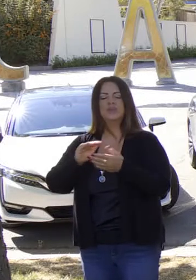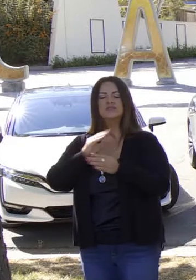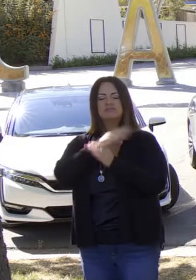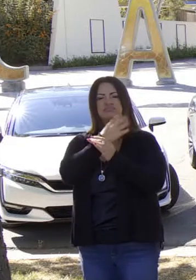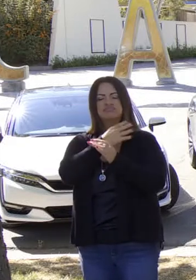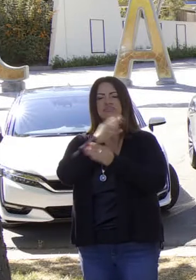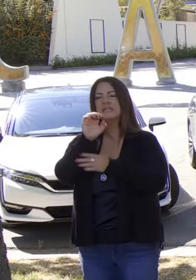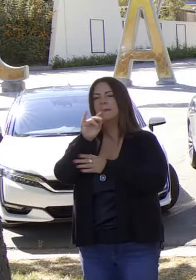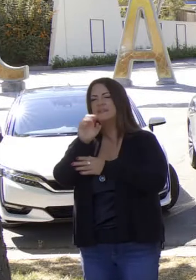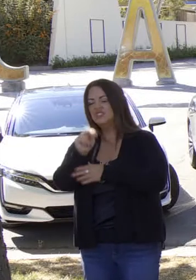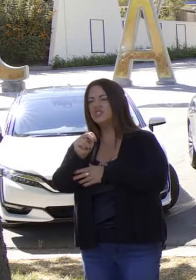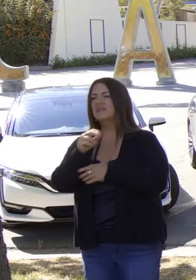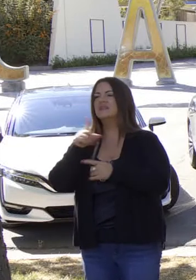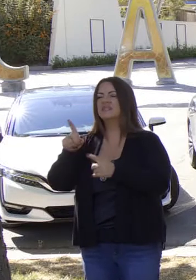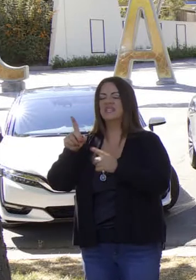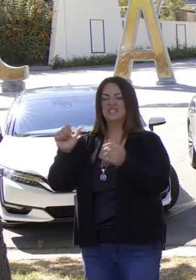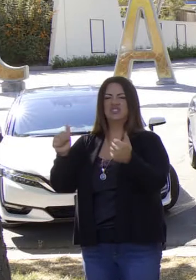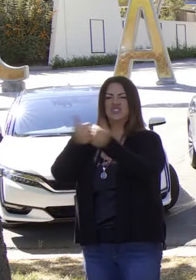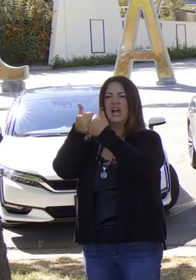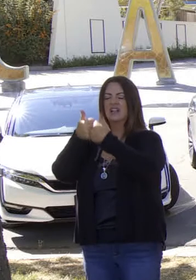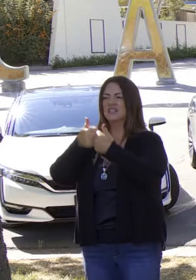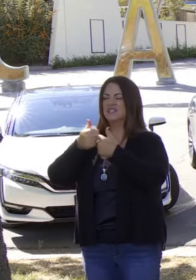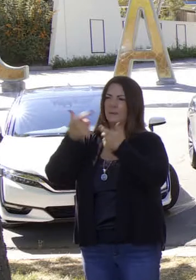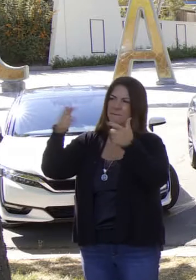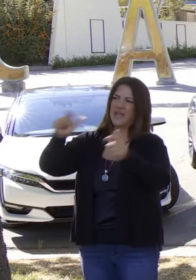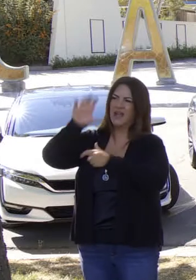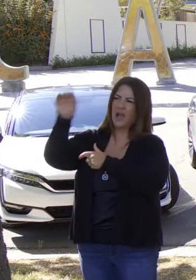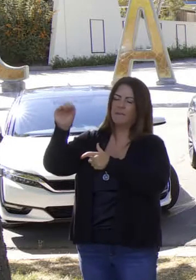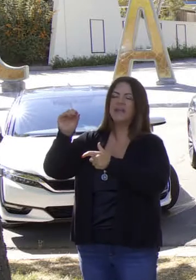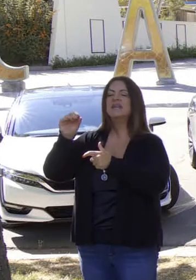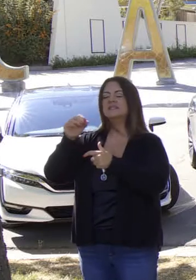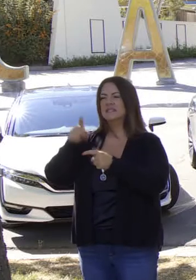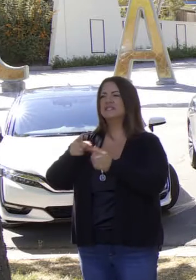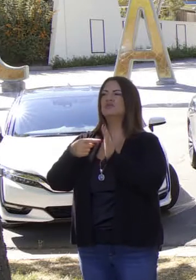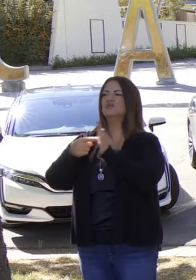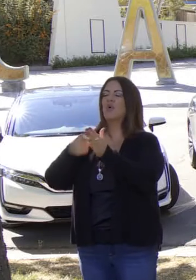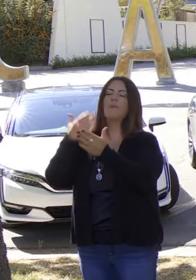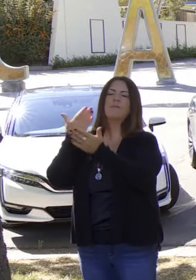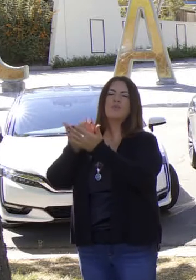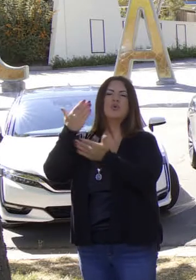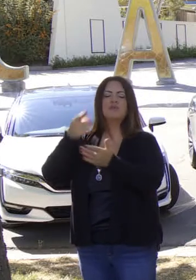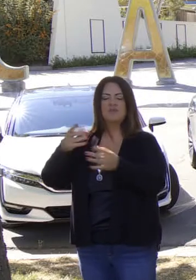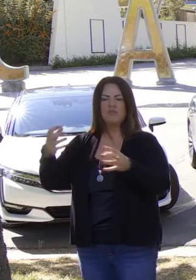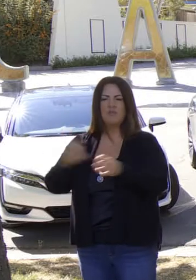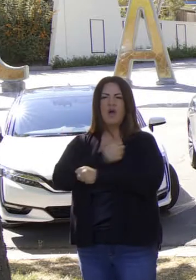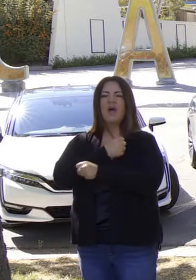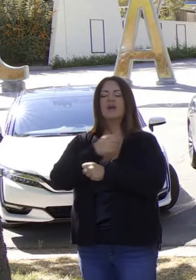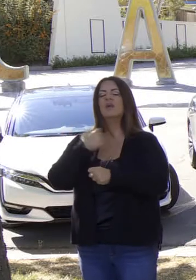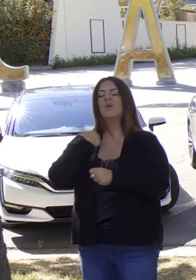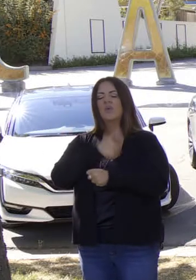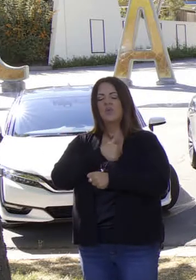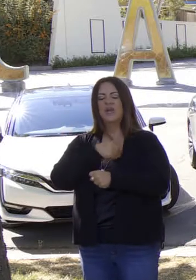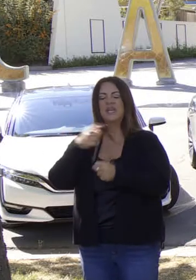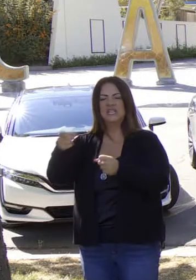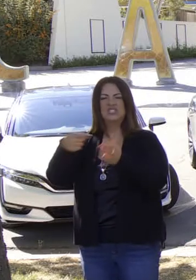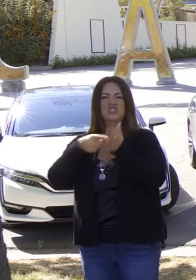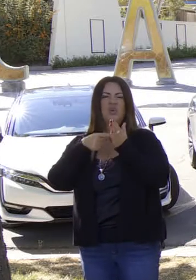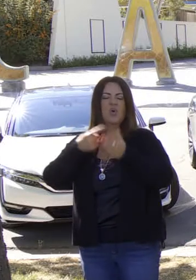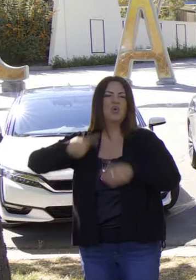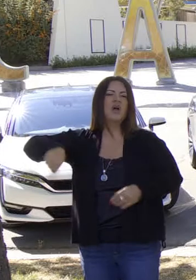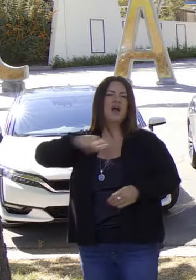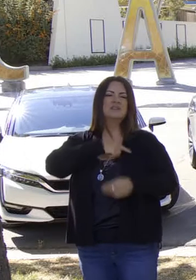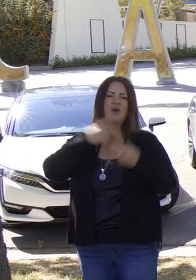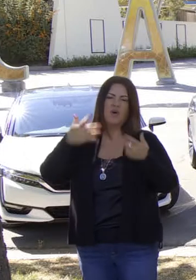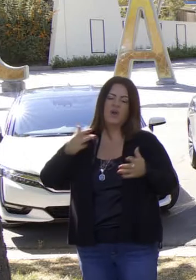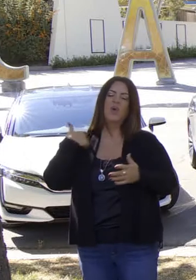ecofuturo que está poniéndose cara a cara contra las industrias petroleras, comprobando que esto se